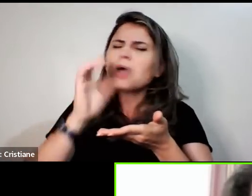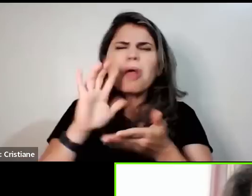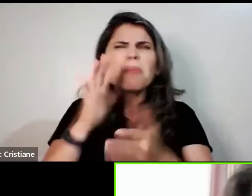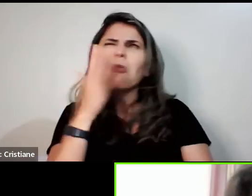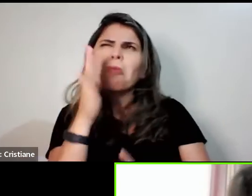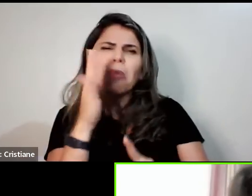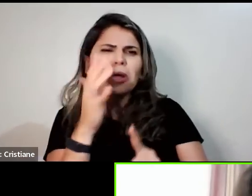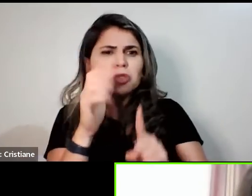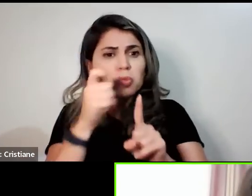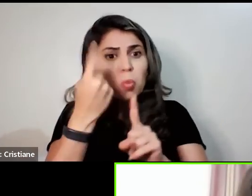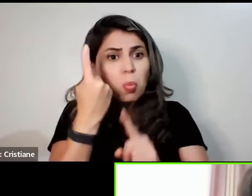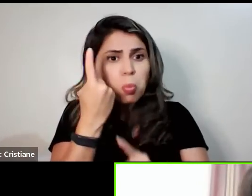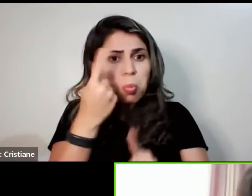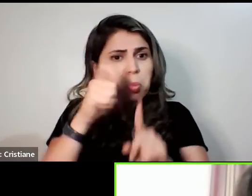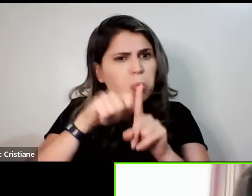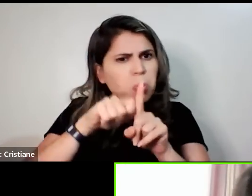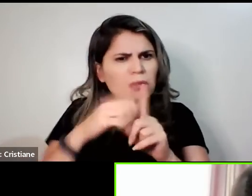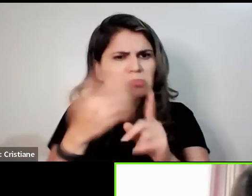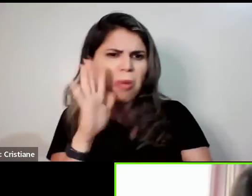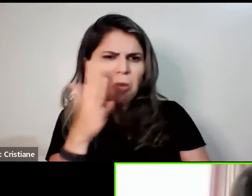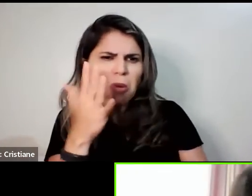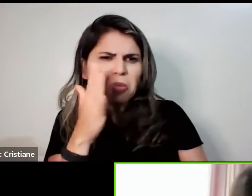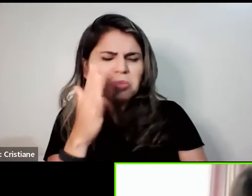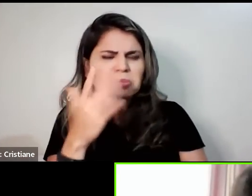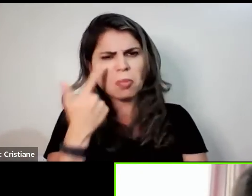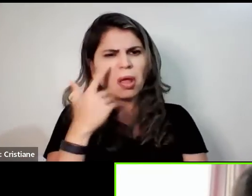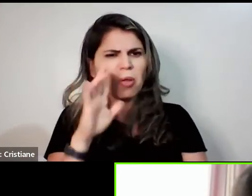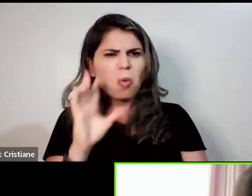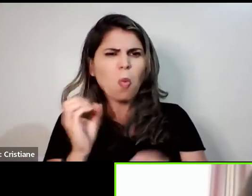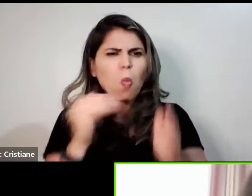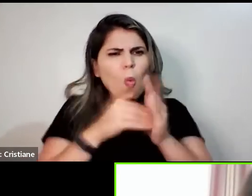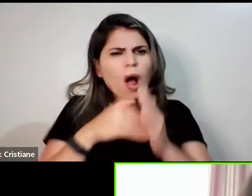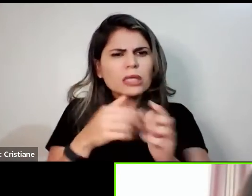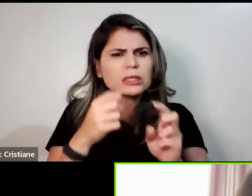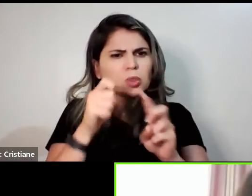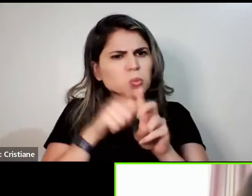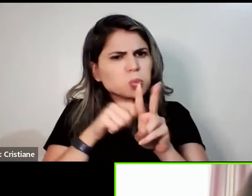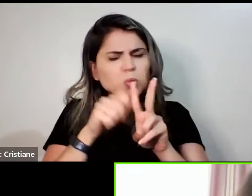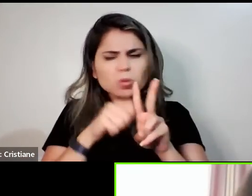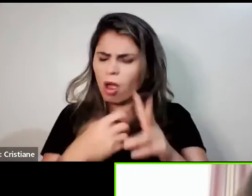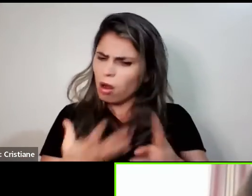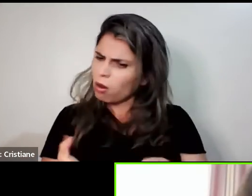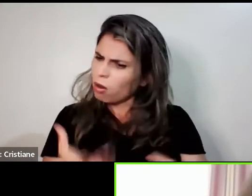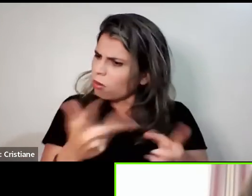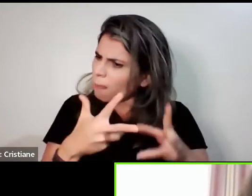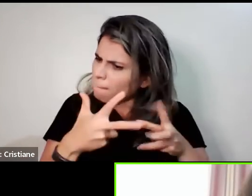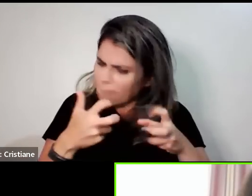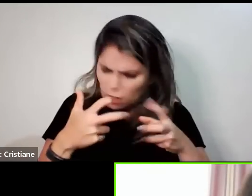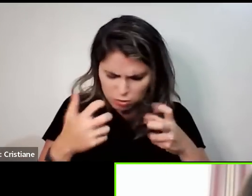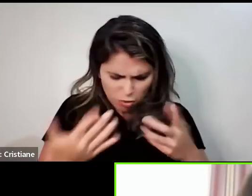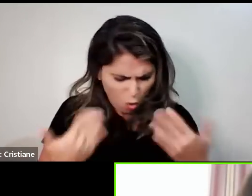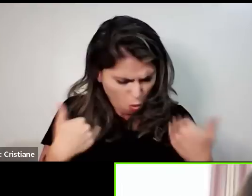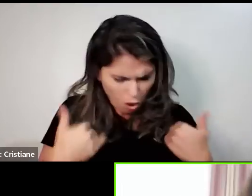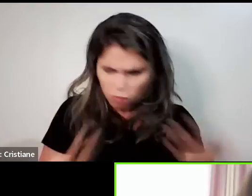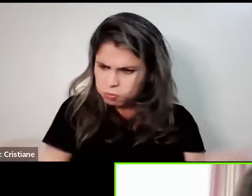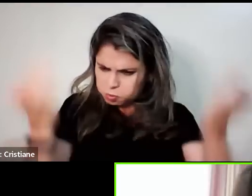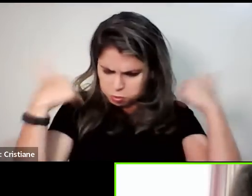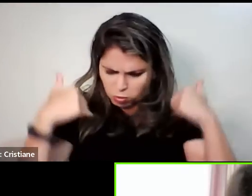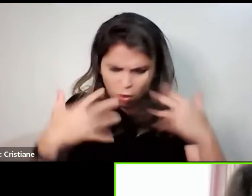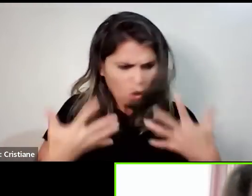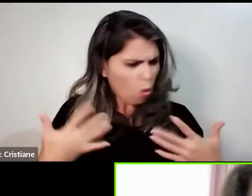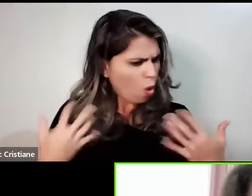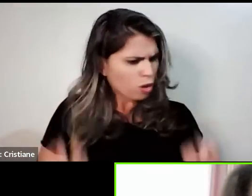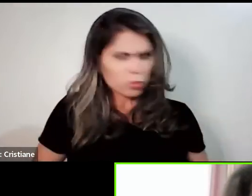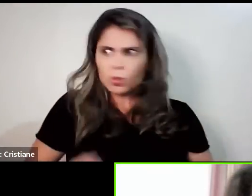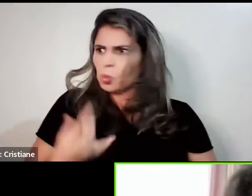meio, quase dois meses de uso, eu falei, ué, cadê os meus calores intensos? Cadê a minha